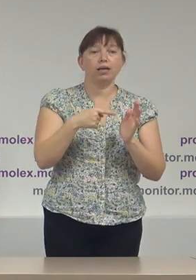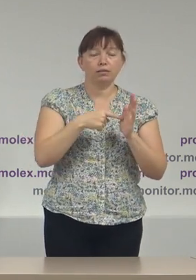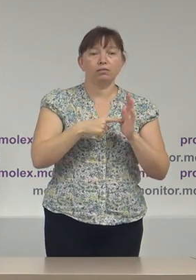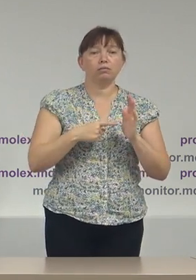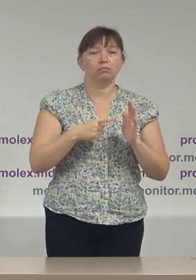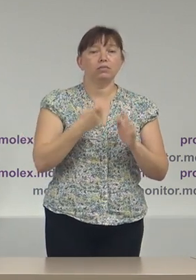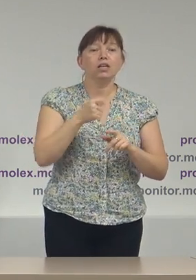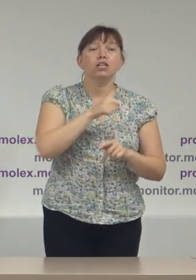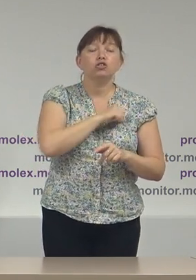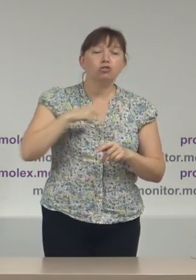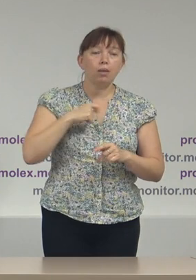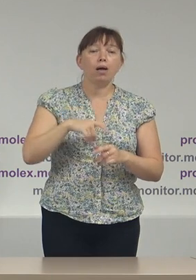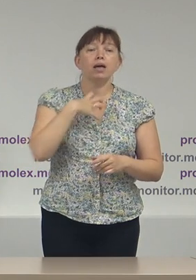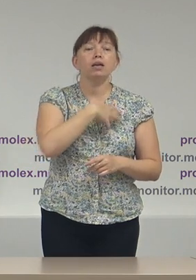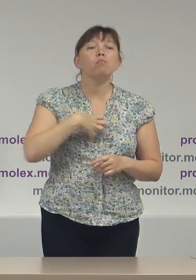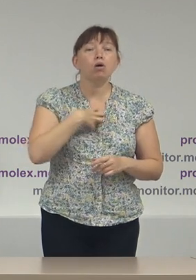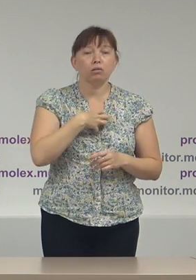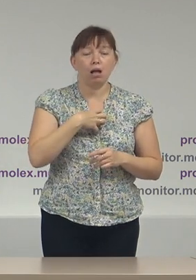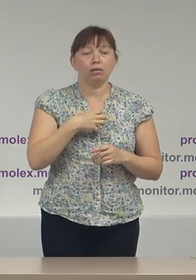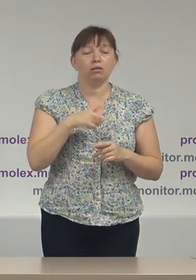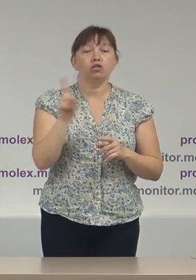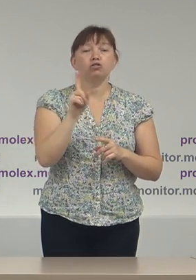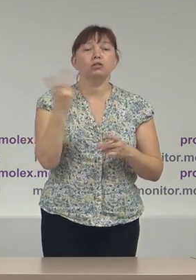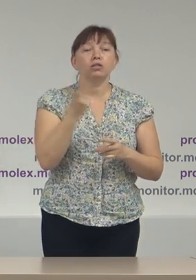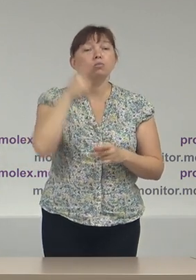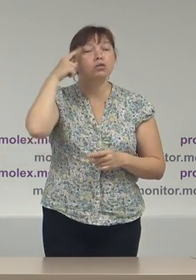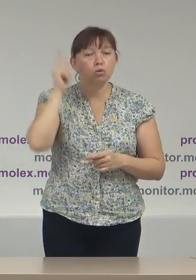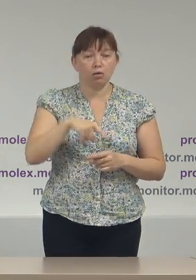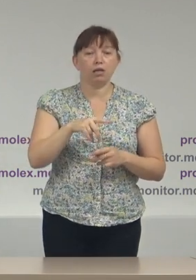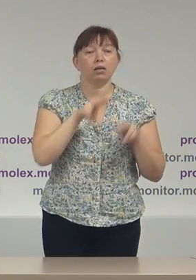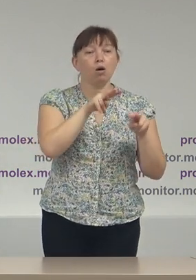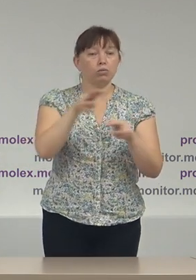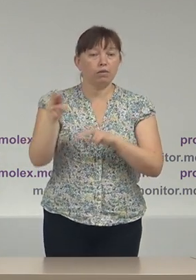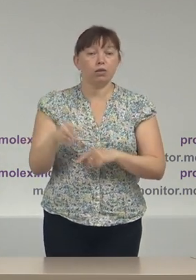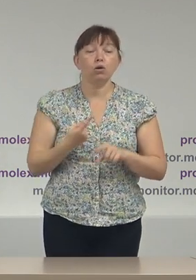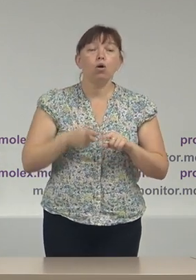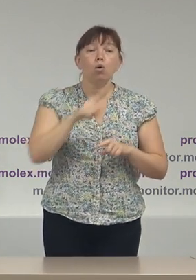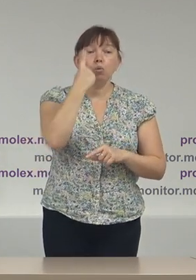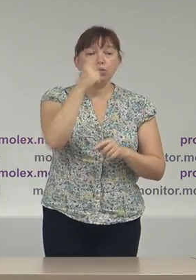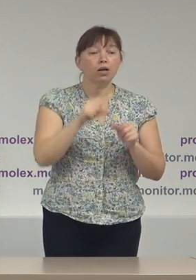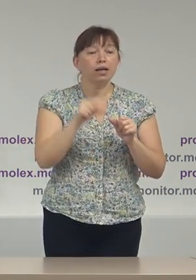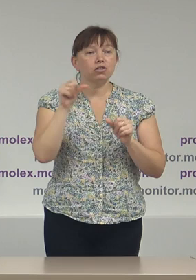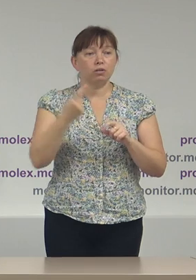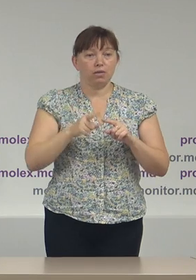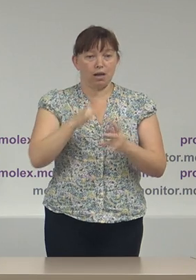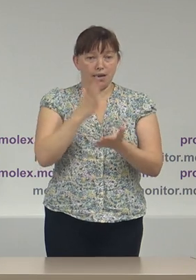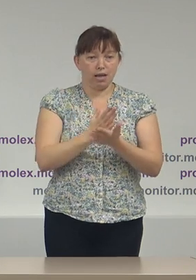ghiduri și pe acele instrucțiuni care sunt oferite observatorilor Promolex. Unica excepție care este, nu